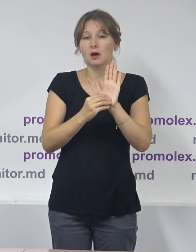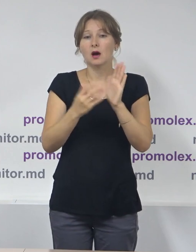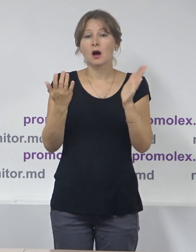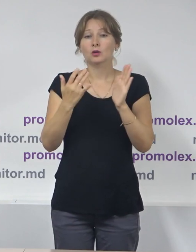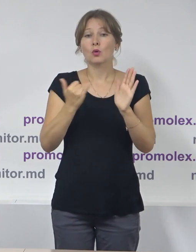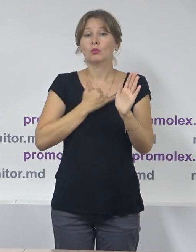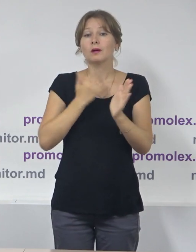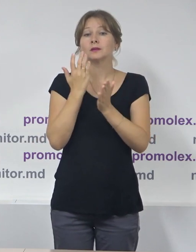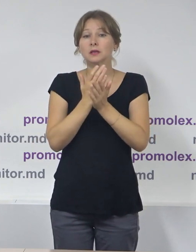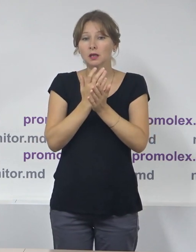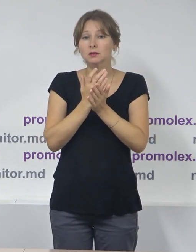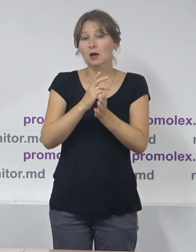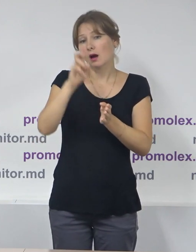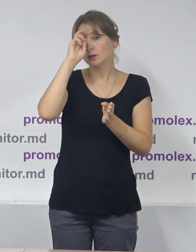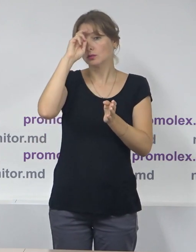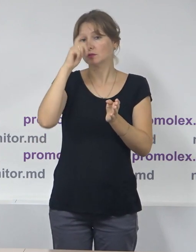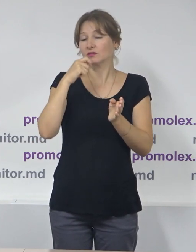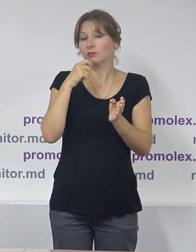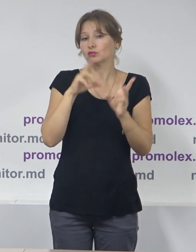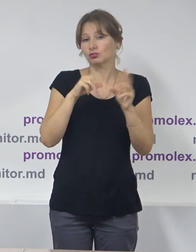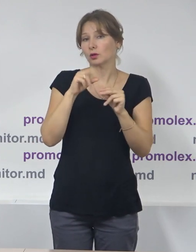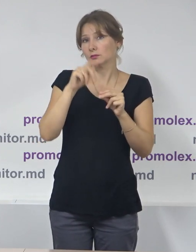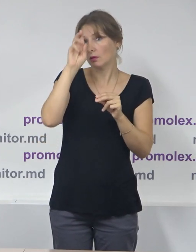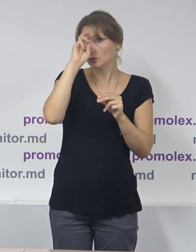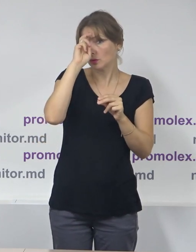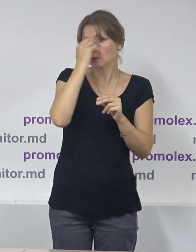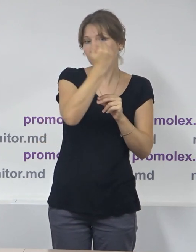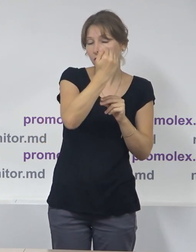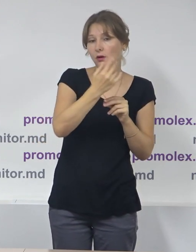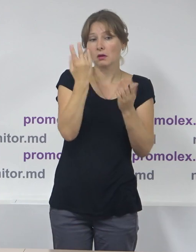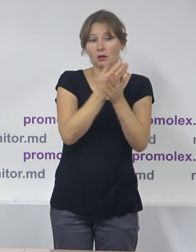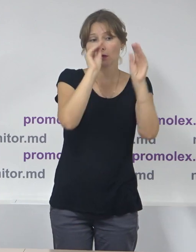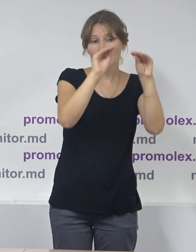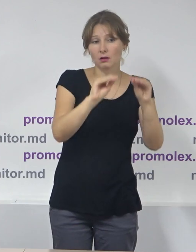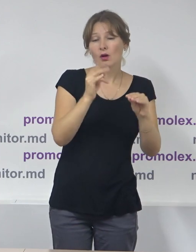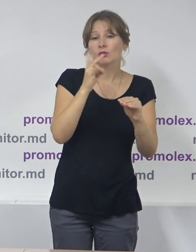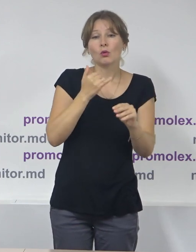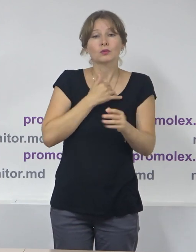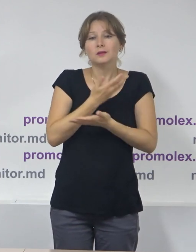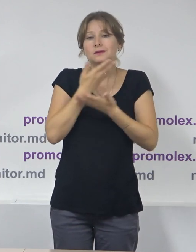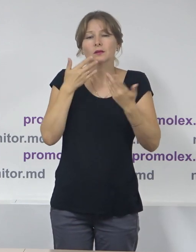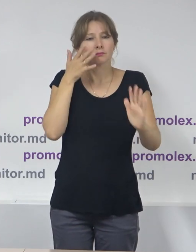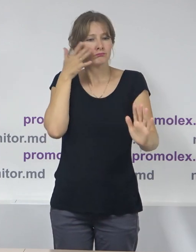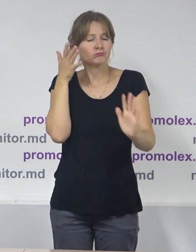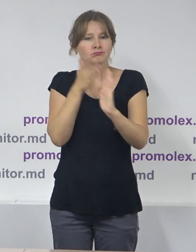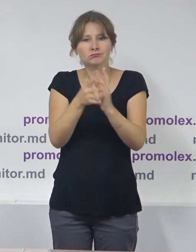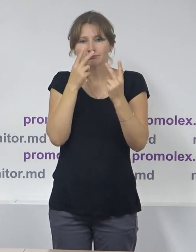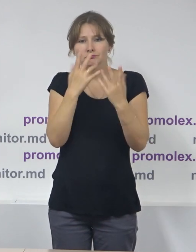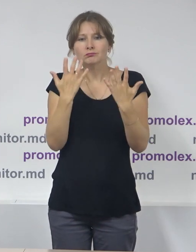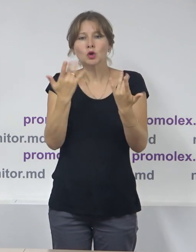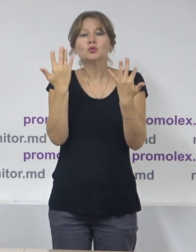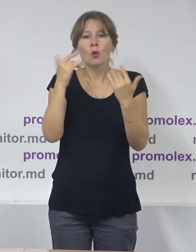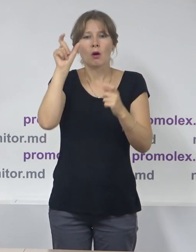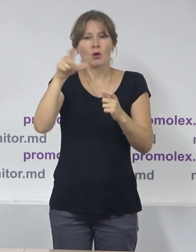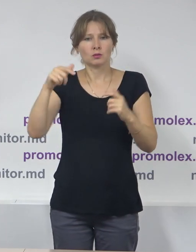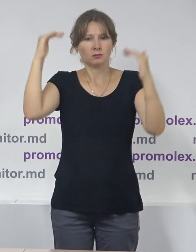Agenției Servicii Publice, dar totuși ce aici constatăm este faptul că nu există o transparență de plină a datelor, iar în